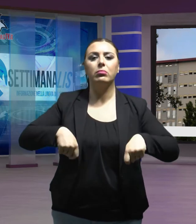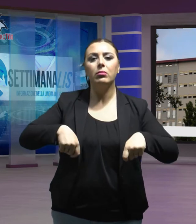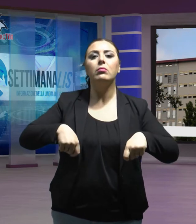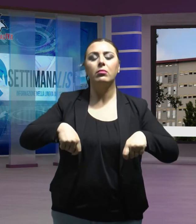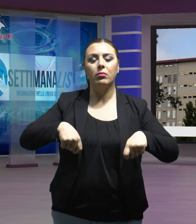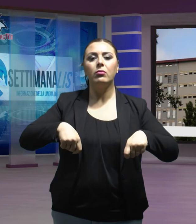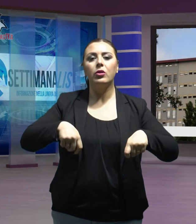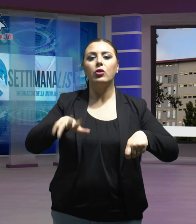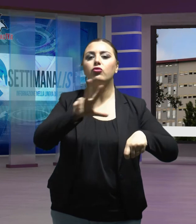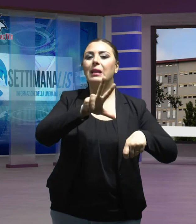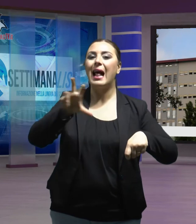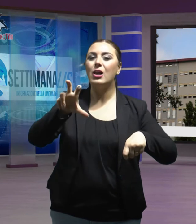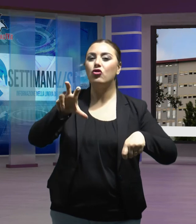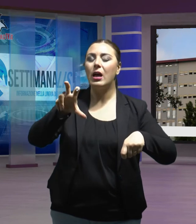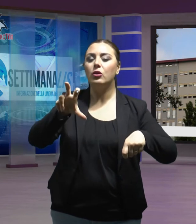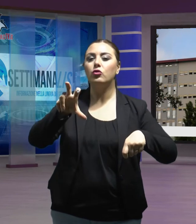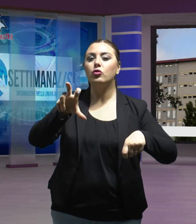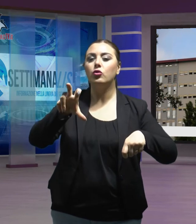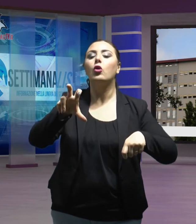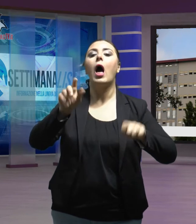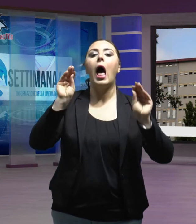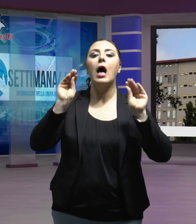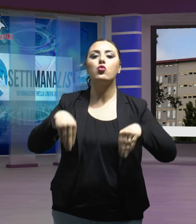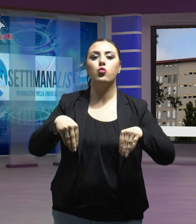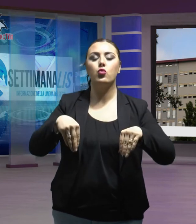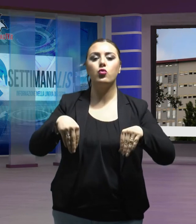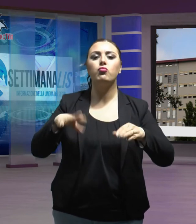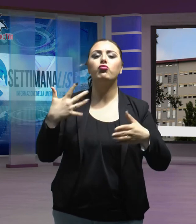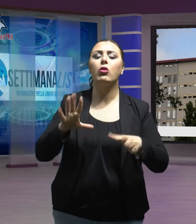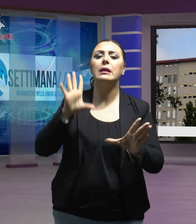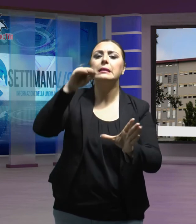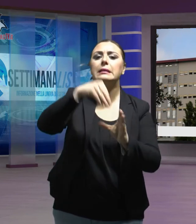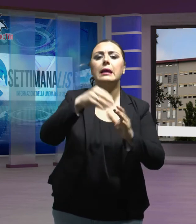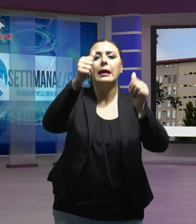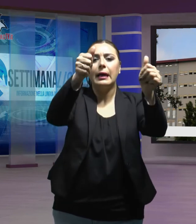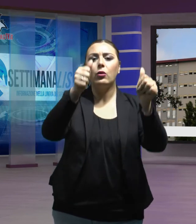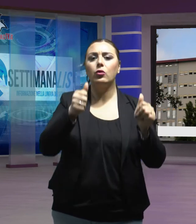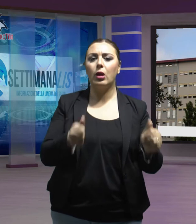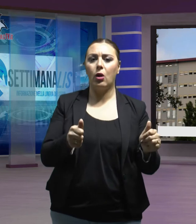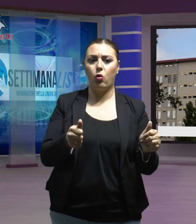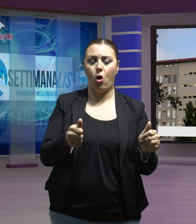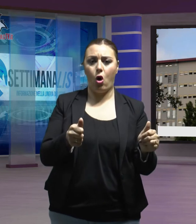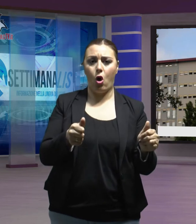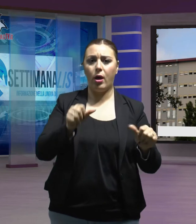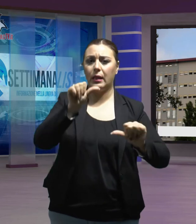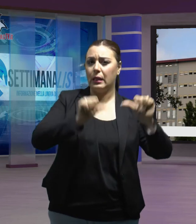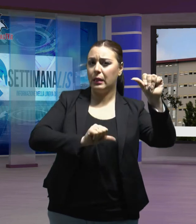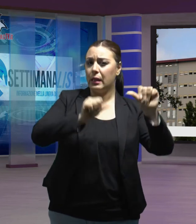300 assunzioni inserite nelle graduatorie dei concorsi